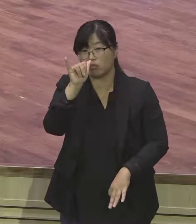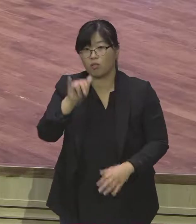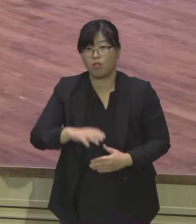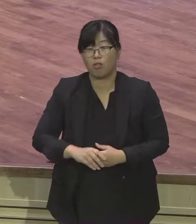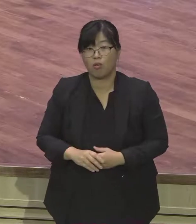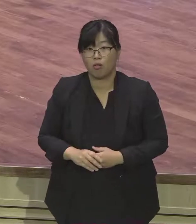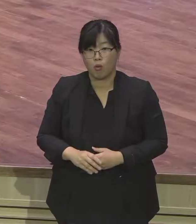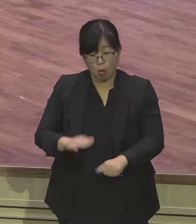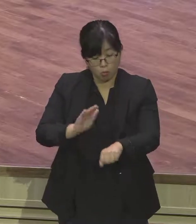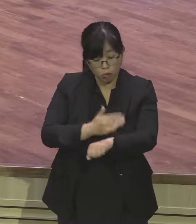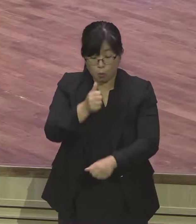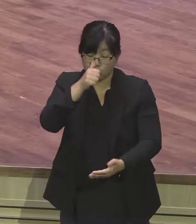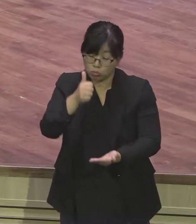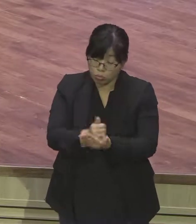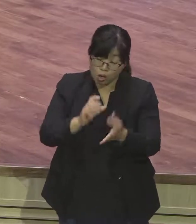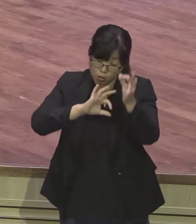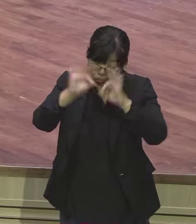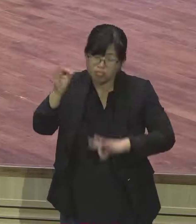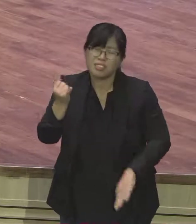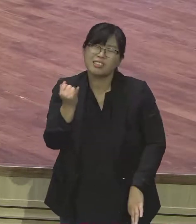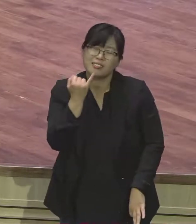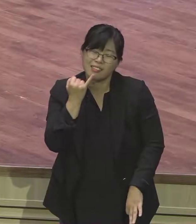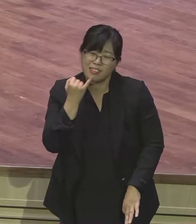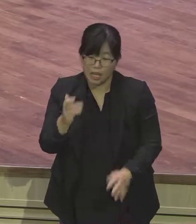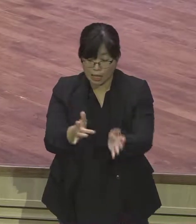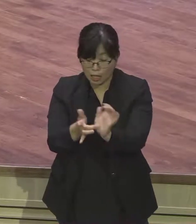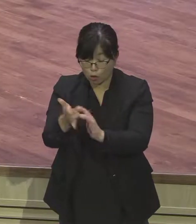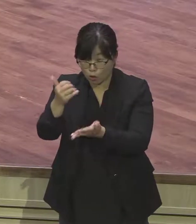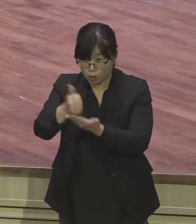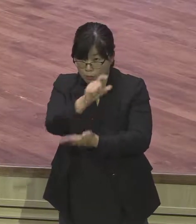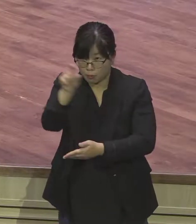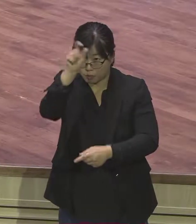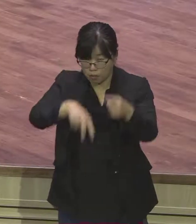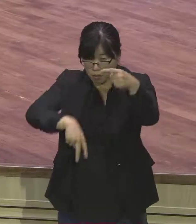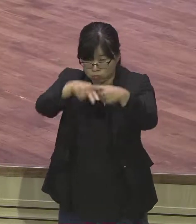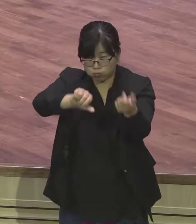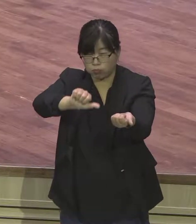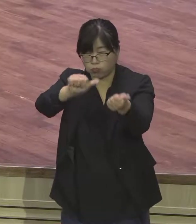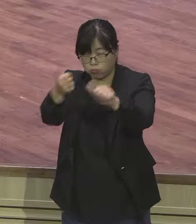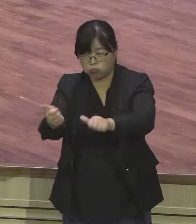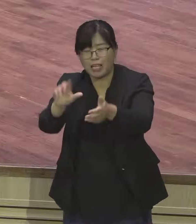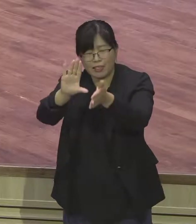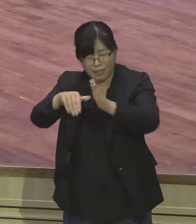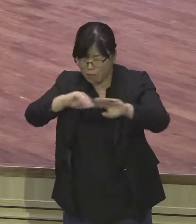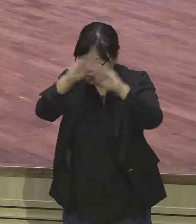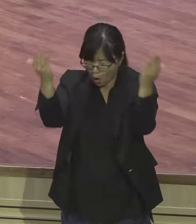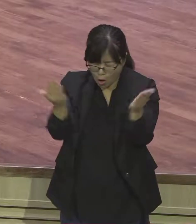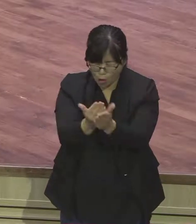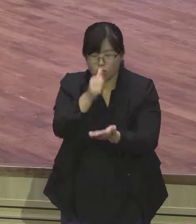해결한 줄 믿으시기 바랍니다 과거의 잡혀려 과거의 이것 때문에 불안한 거예요 과거의